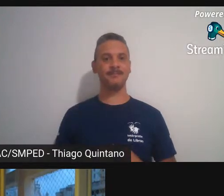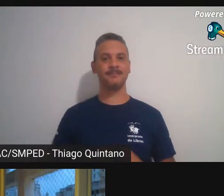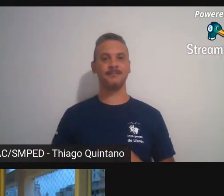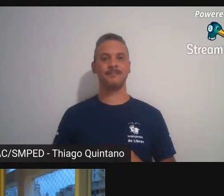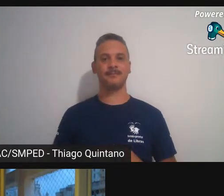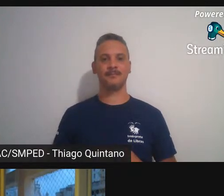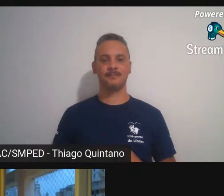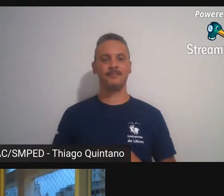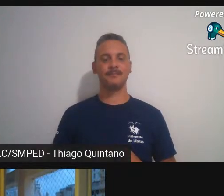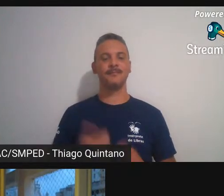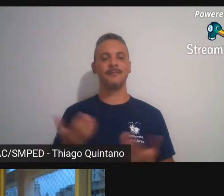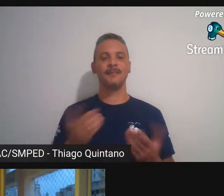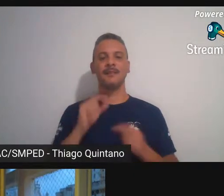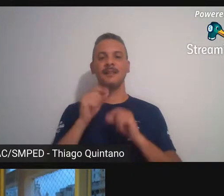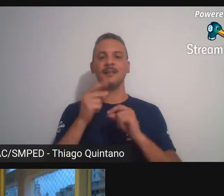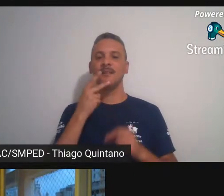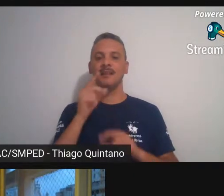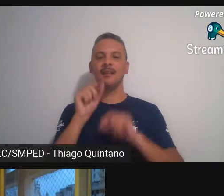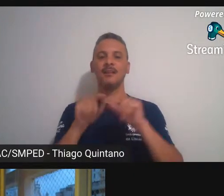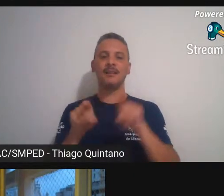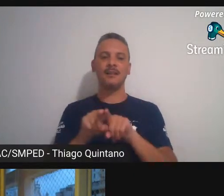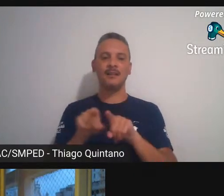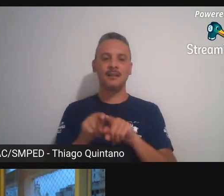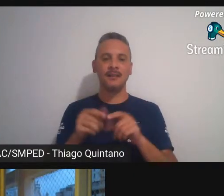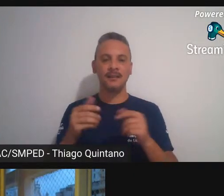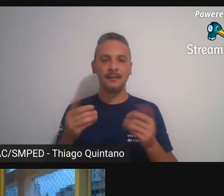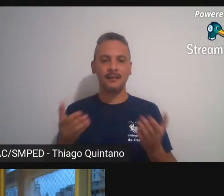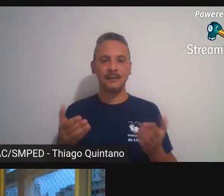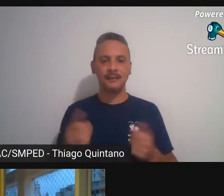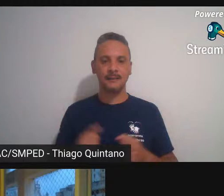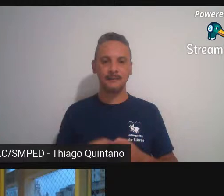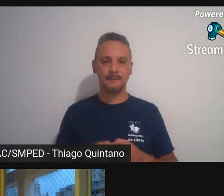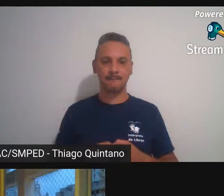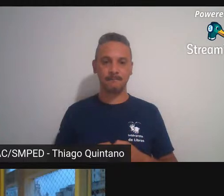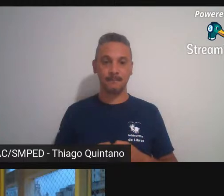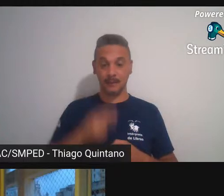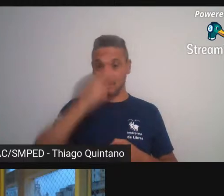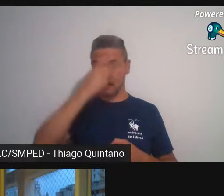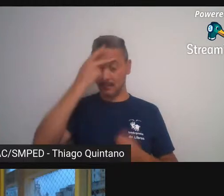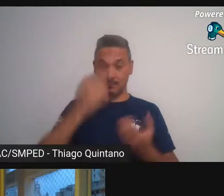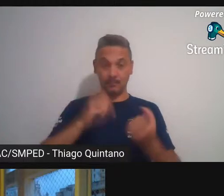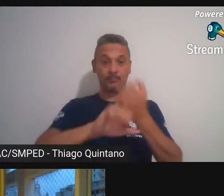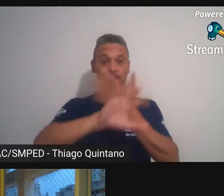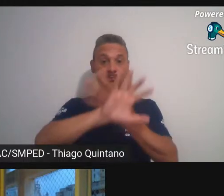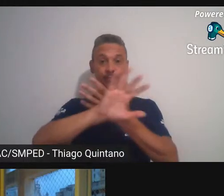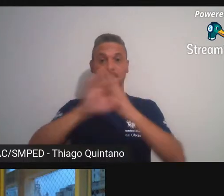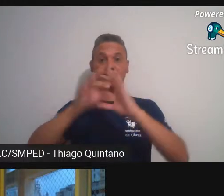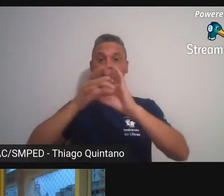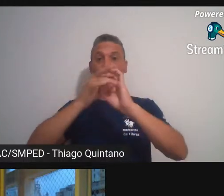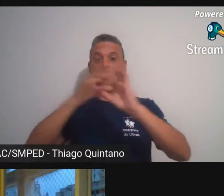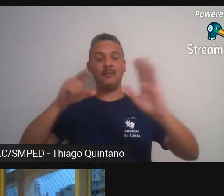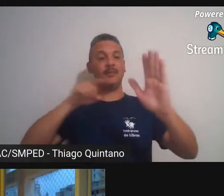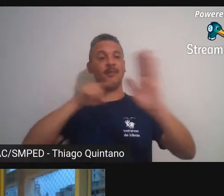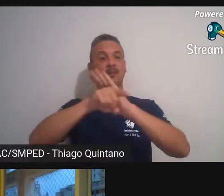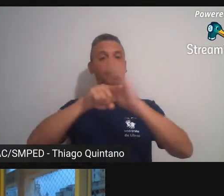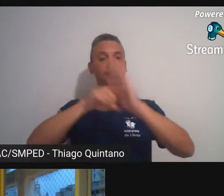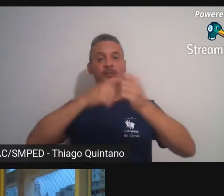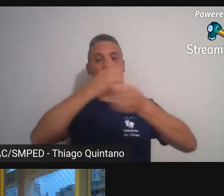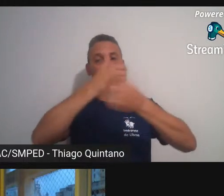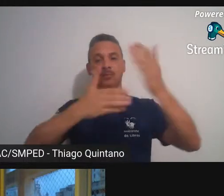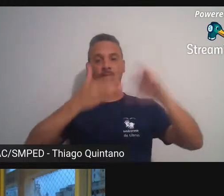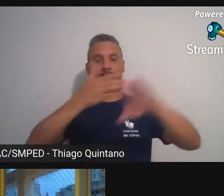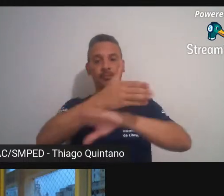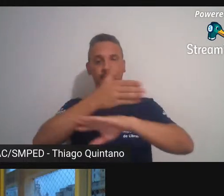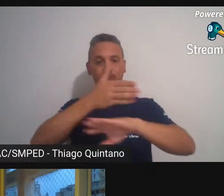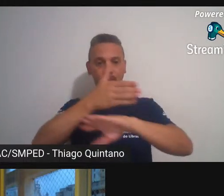eu queria dizer que que estamos abertos a perguntas vocês podem lançá-las no